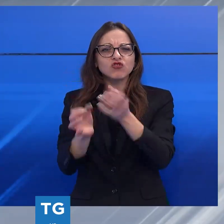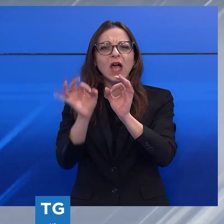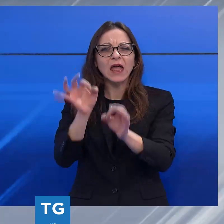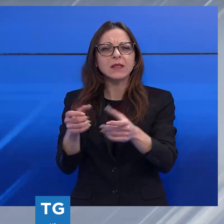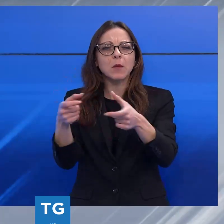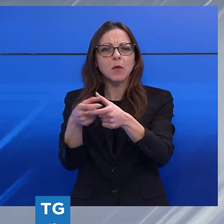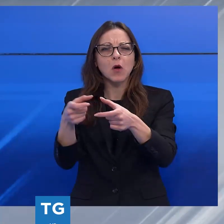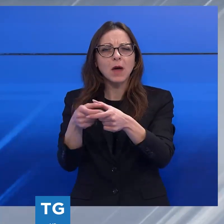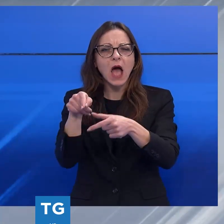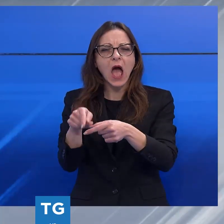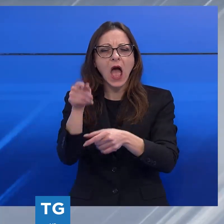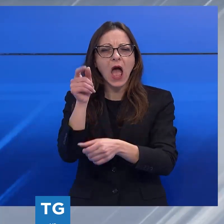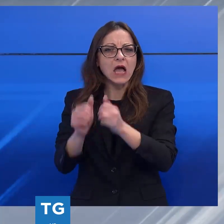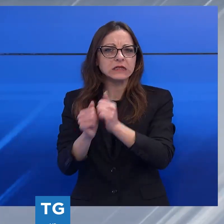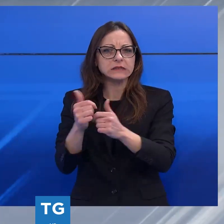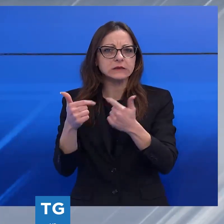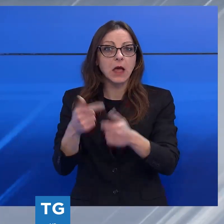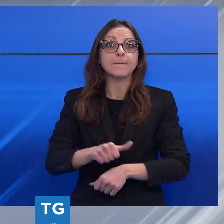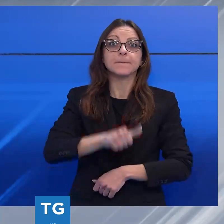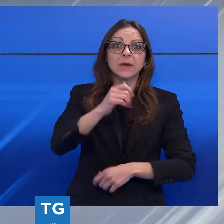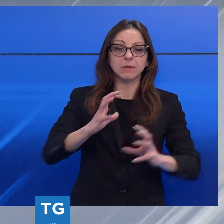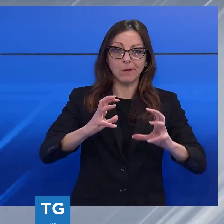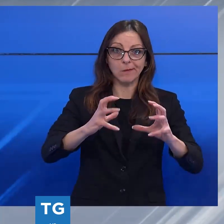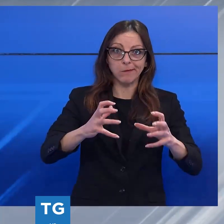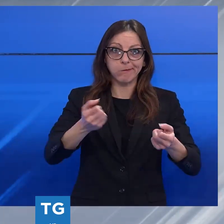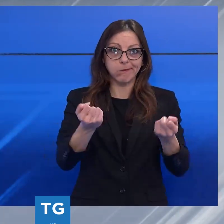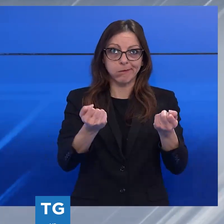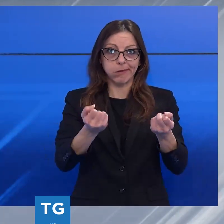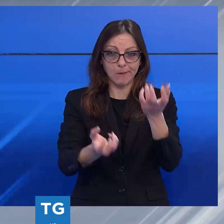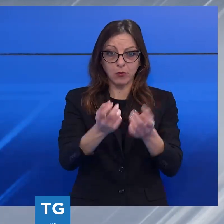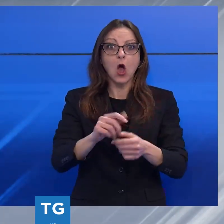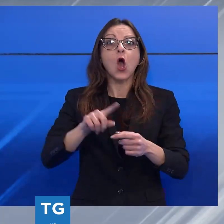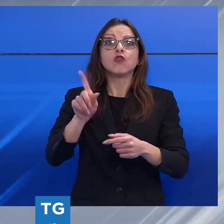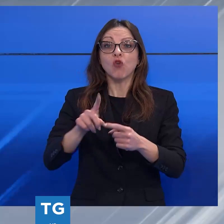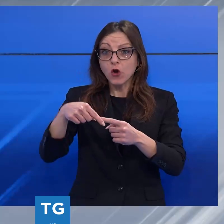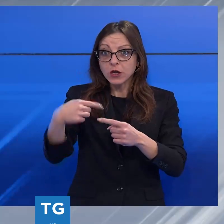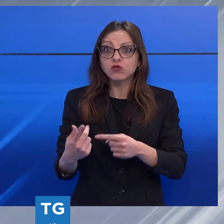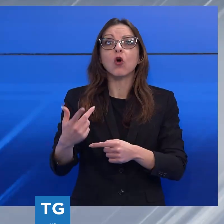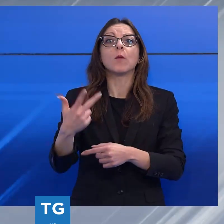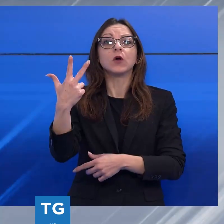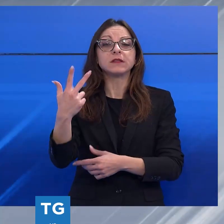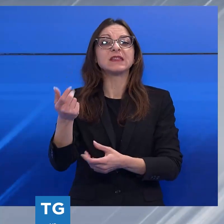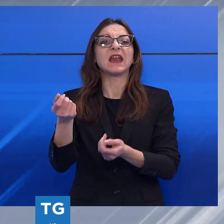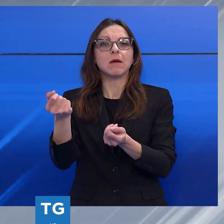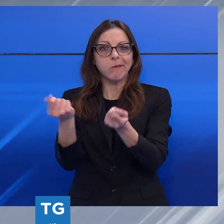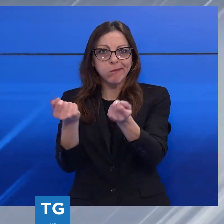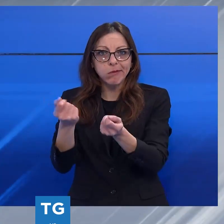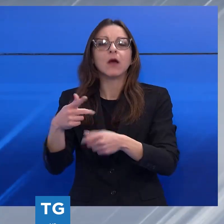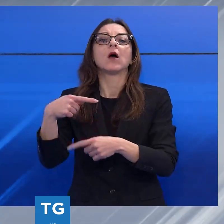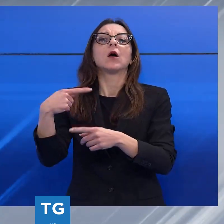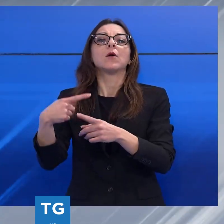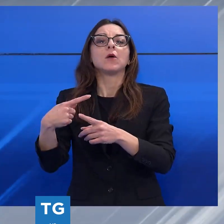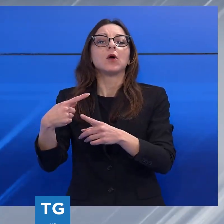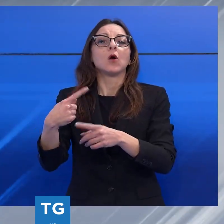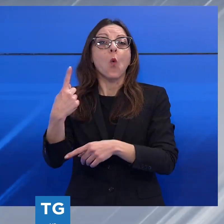frazione. Prima un autocarro e poi qualche giorno dopo altri tre veicoli bruciati, tra cui un altro camioncino. Già dai